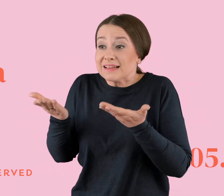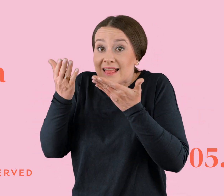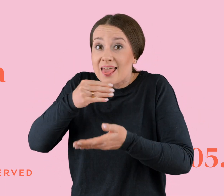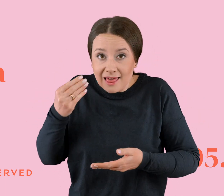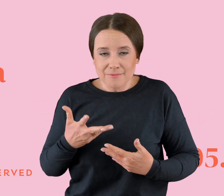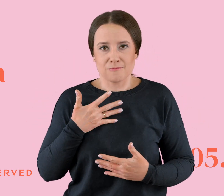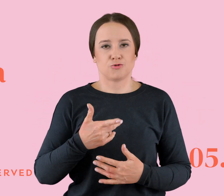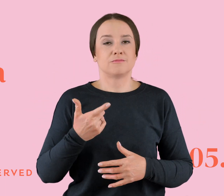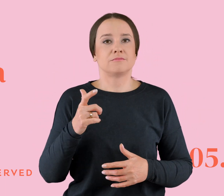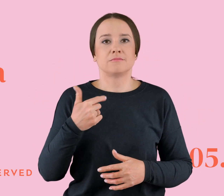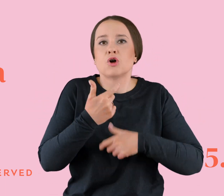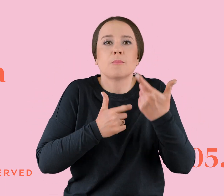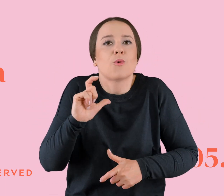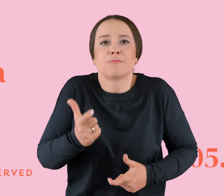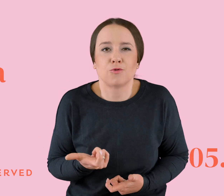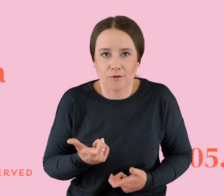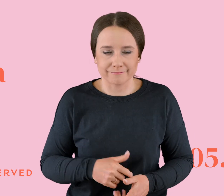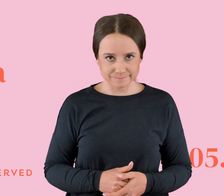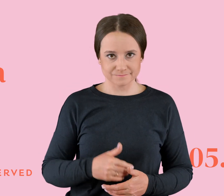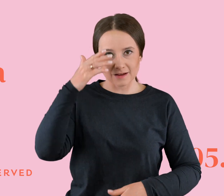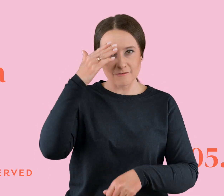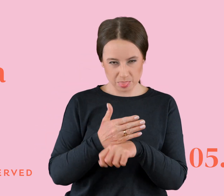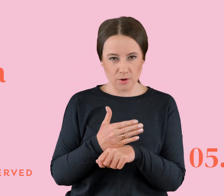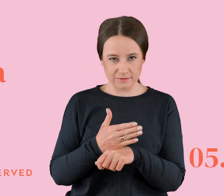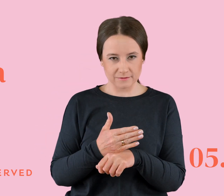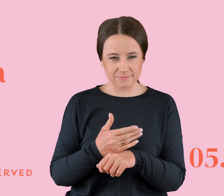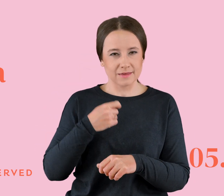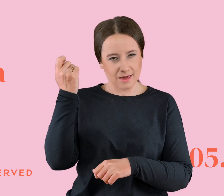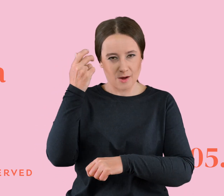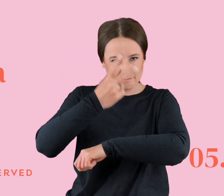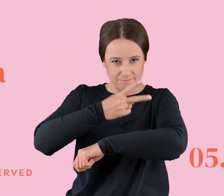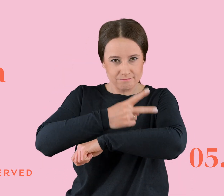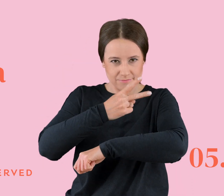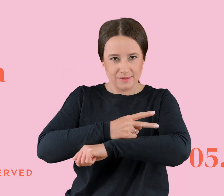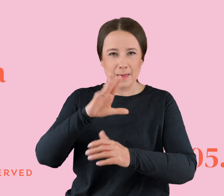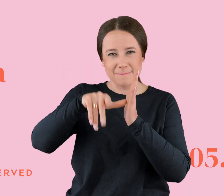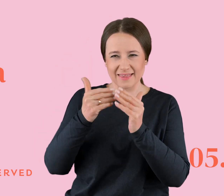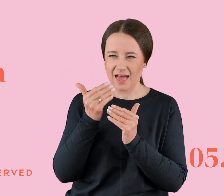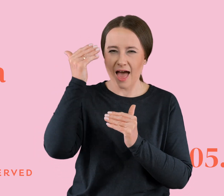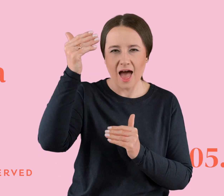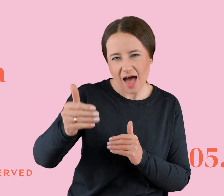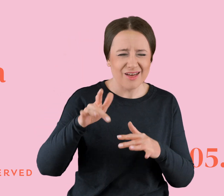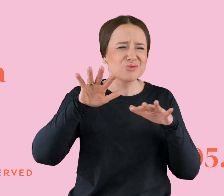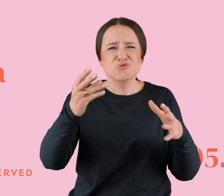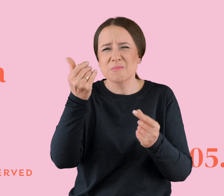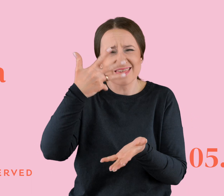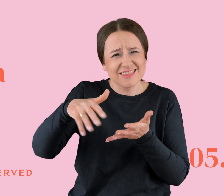I co ja zrobiłam? W środku nocy jechałam taksówką na drugi koniec miasta, wydając w ogóle masę siana, żeby typa